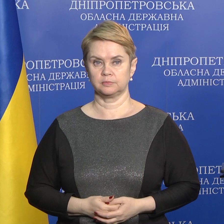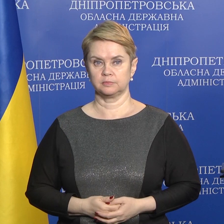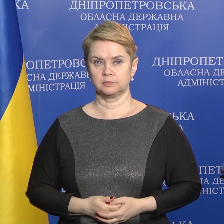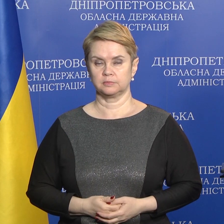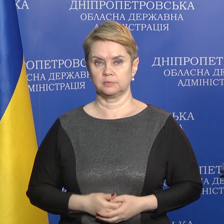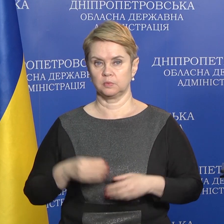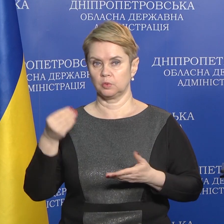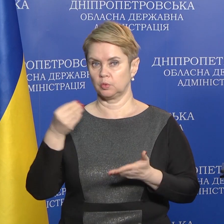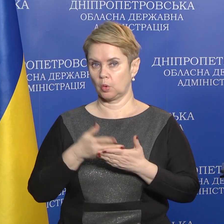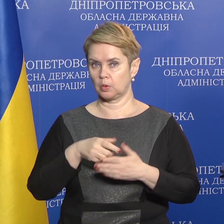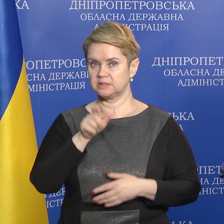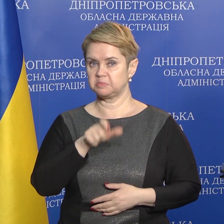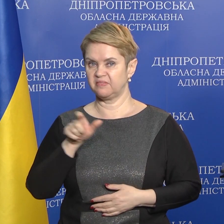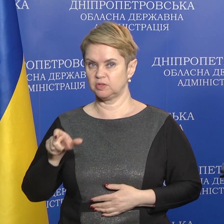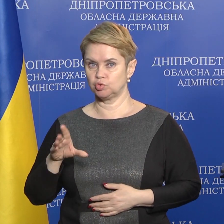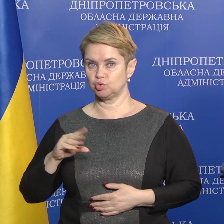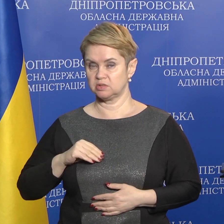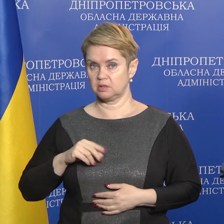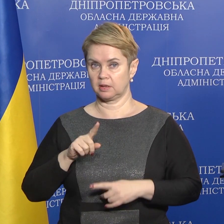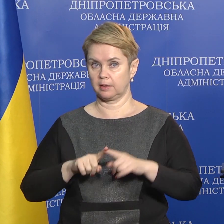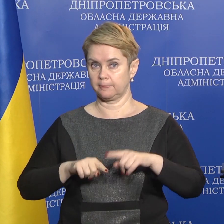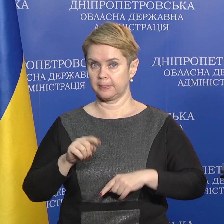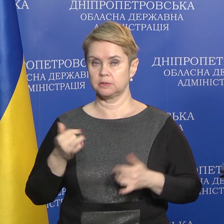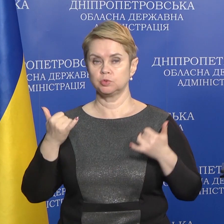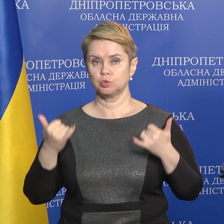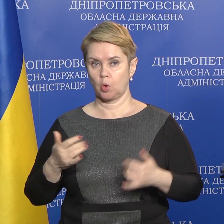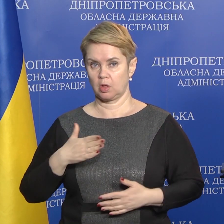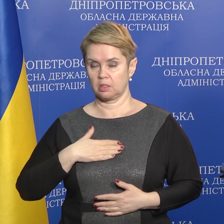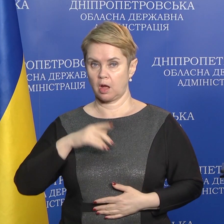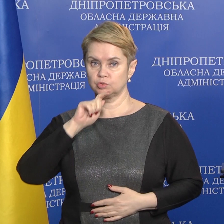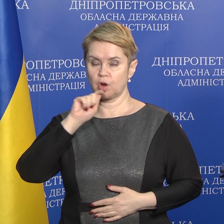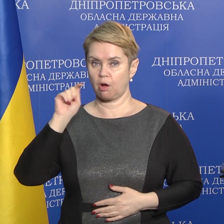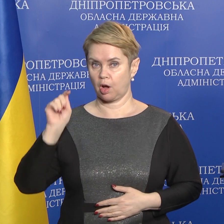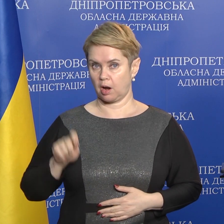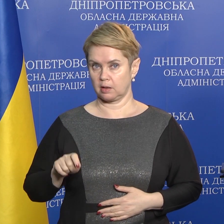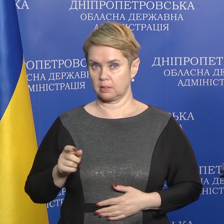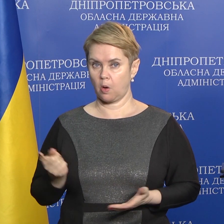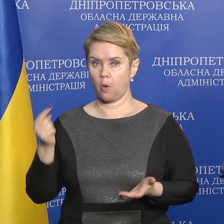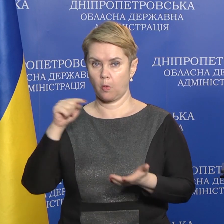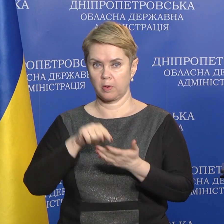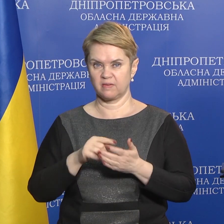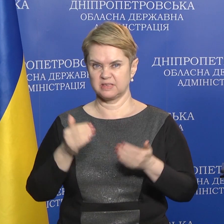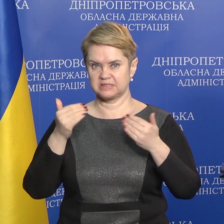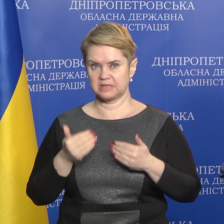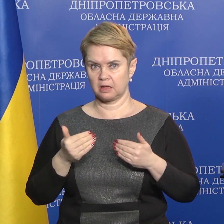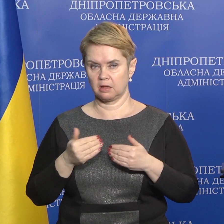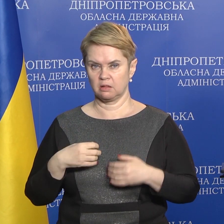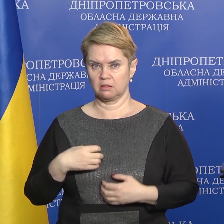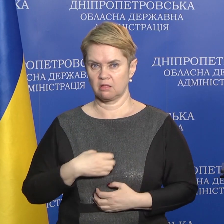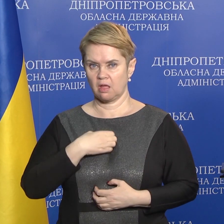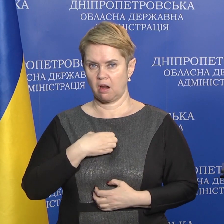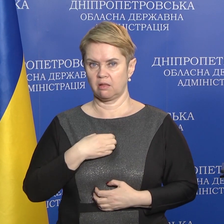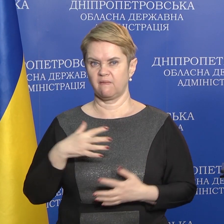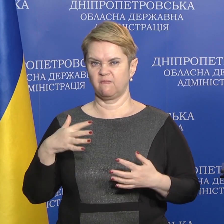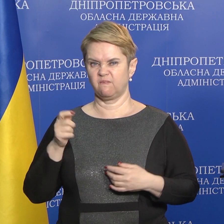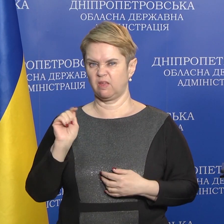Дорогі співвітчизники, сьогодні наша країна опинилася в стані тотальної війни з